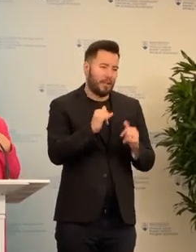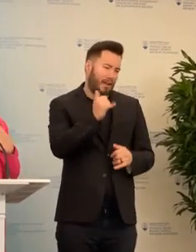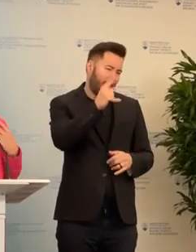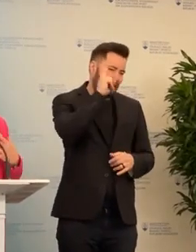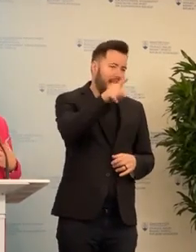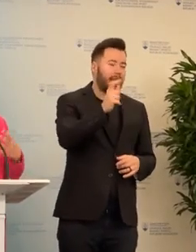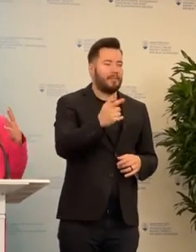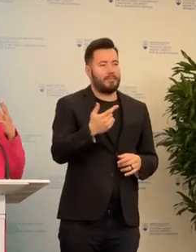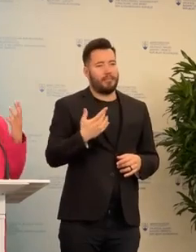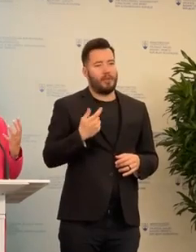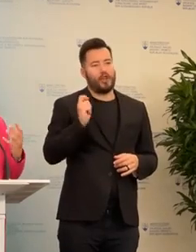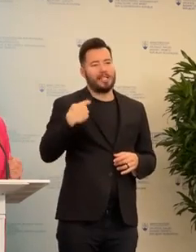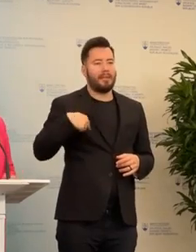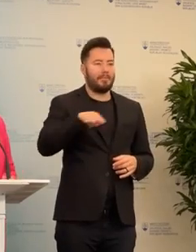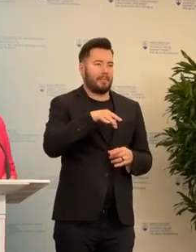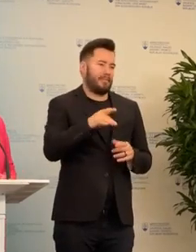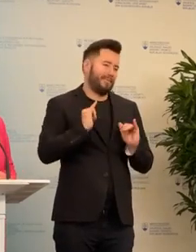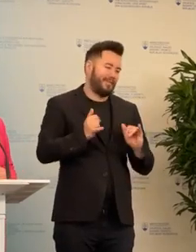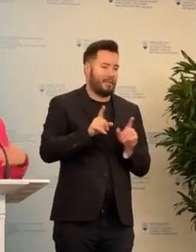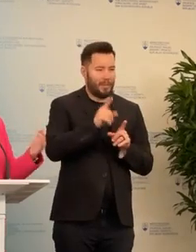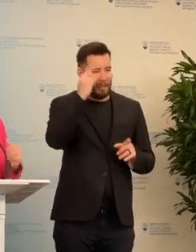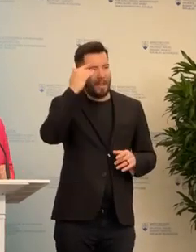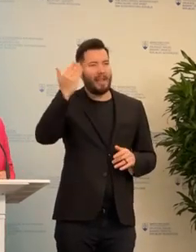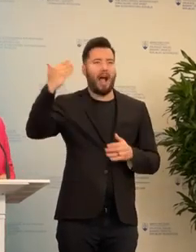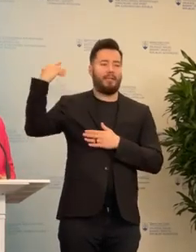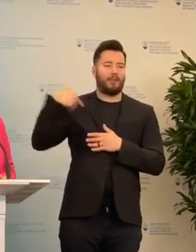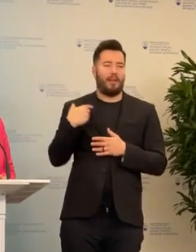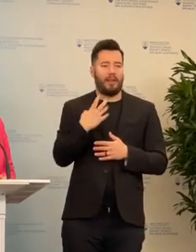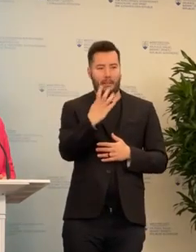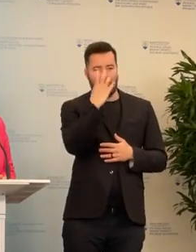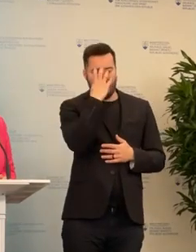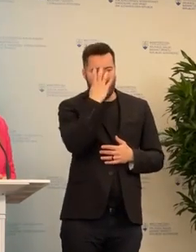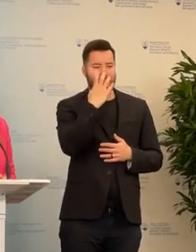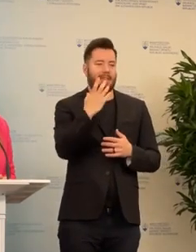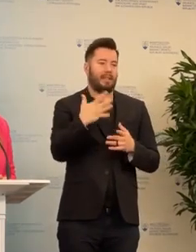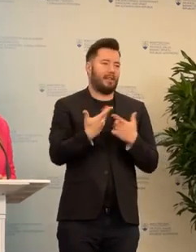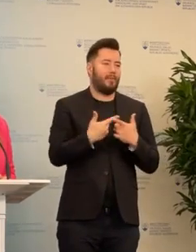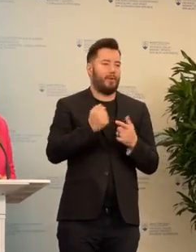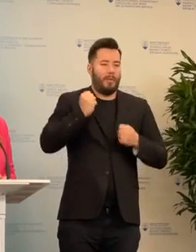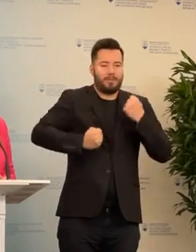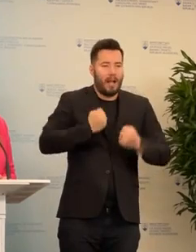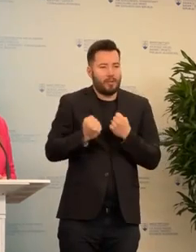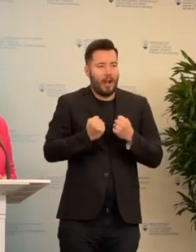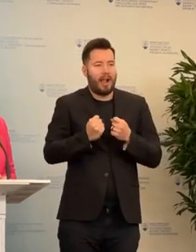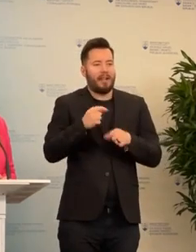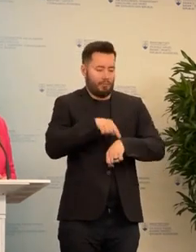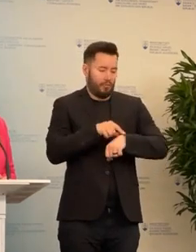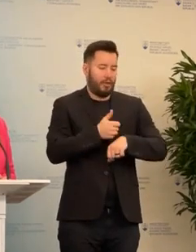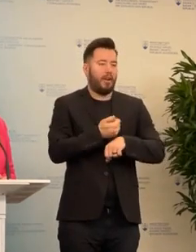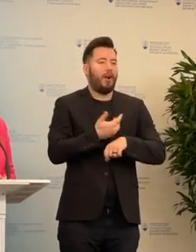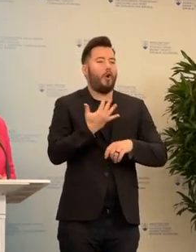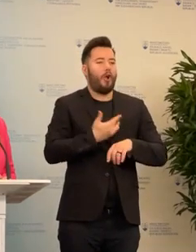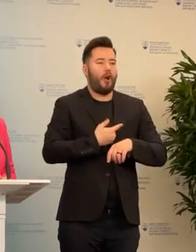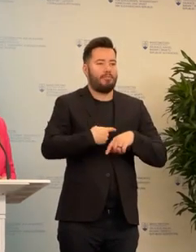žiaci, ako napríklad teda môj roční, že sme chodili v maskách a obežali, že za koľko to zvládneme. Ale naozaj to účelové cvičenie,